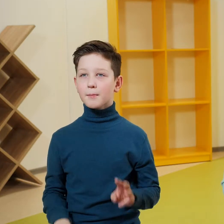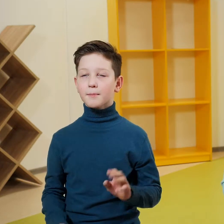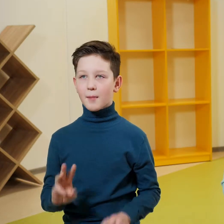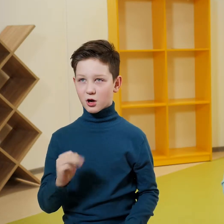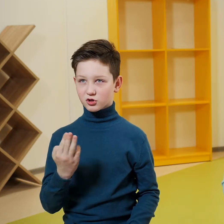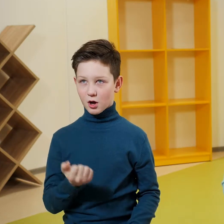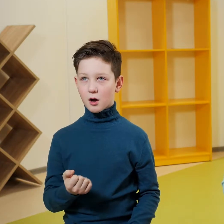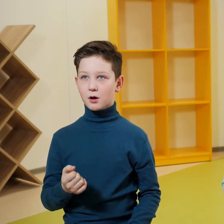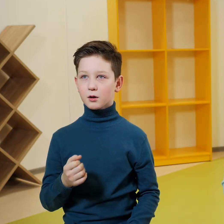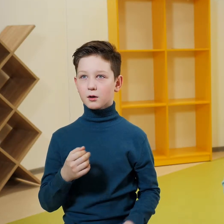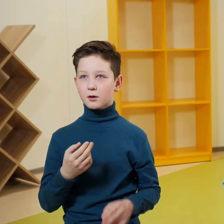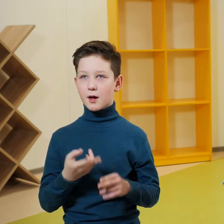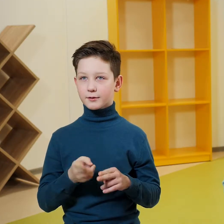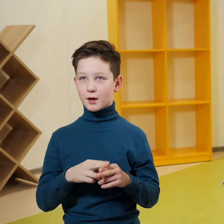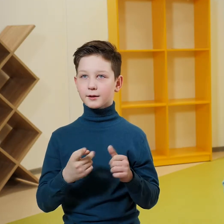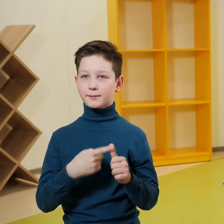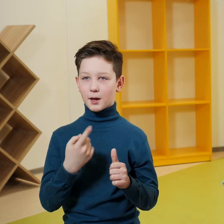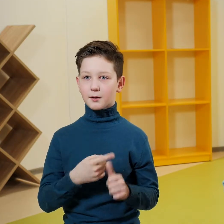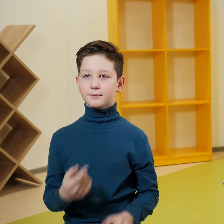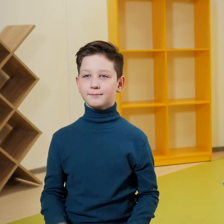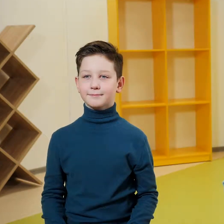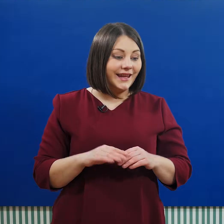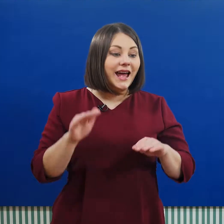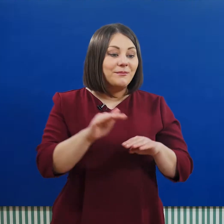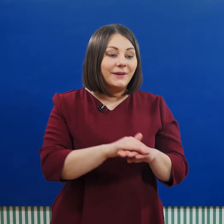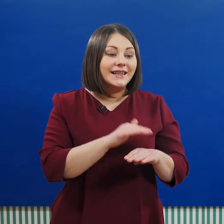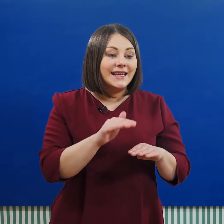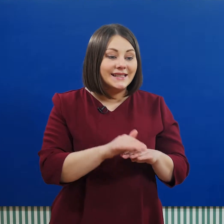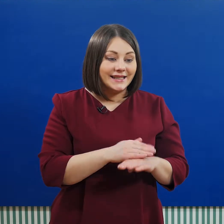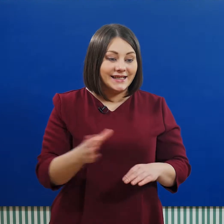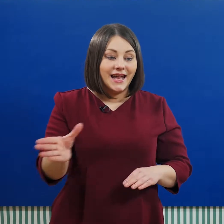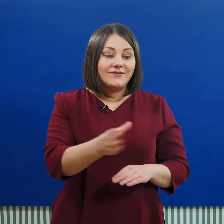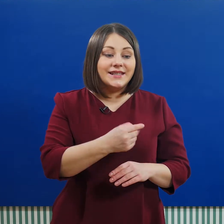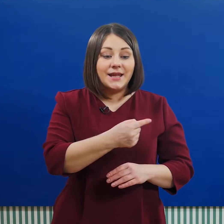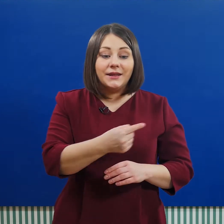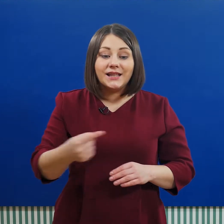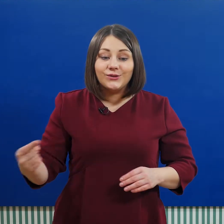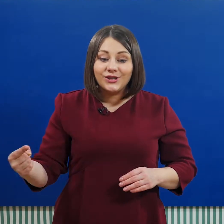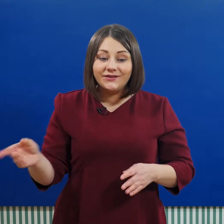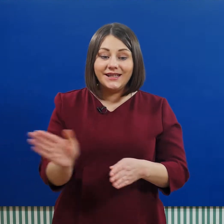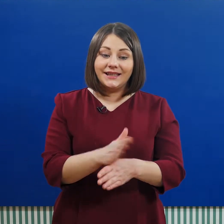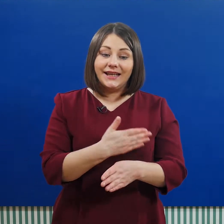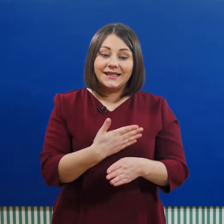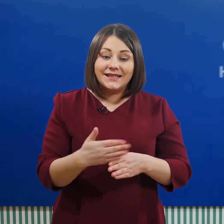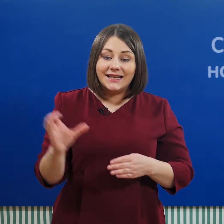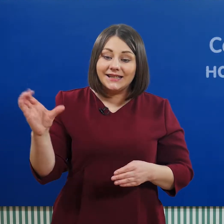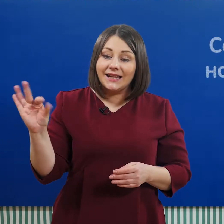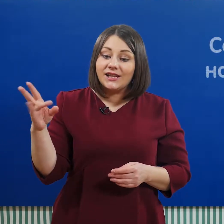– это имя. Молодец! Все имена существительные делятся на